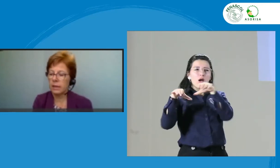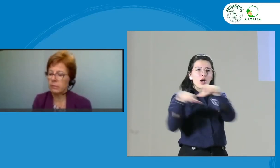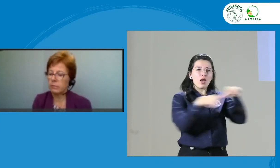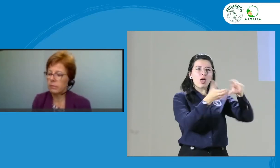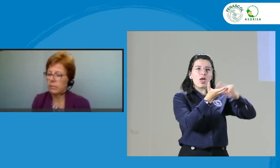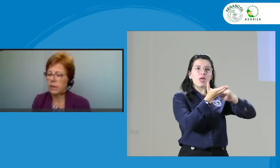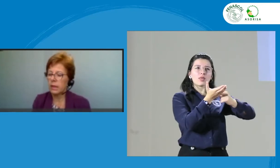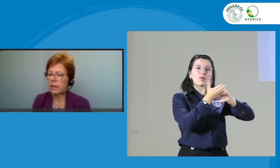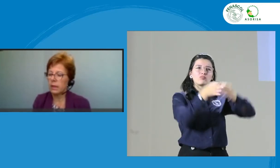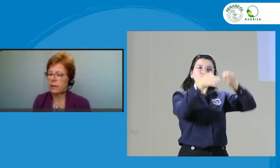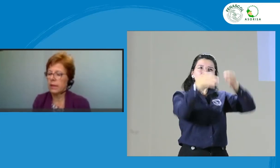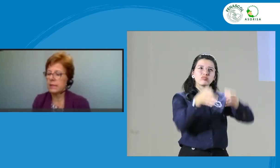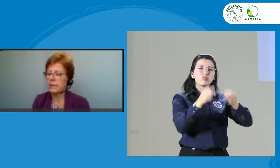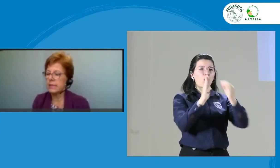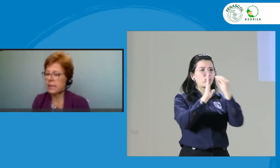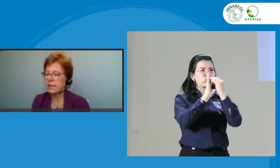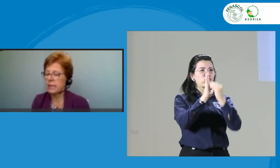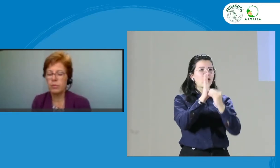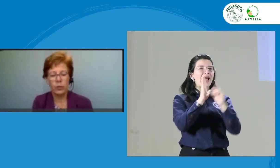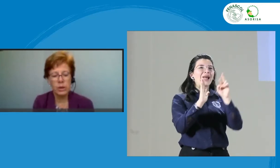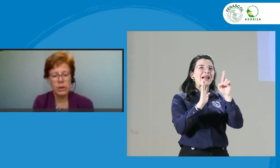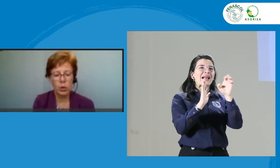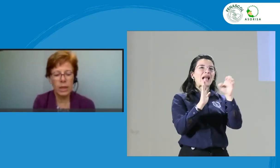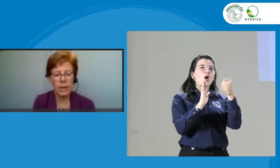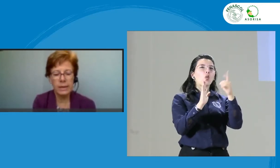las licencias profesionales.